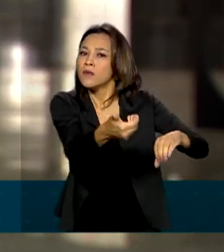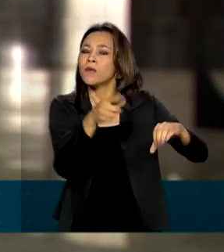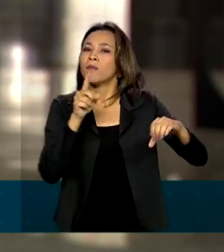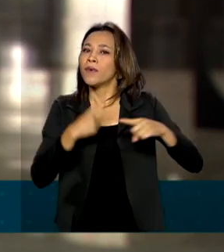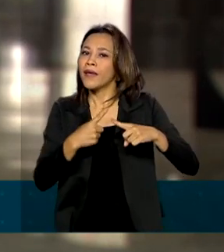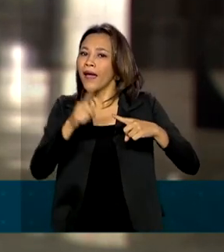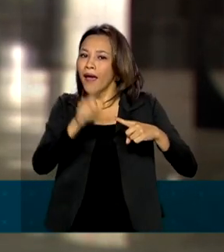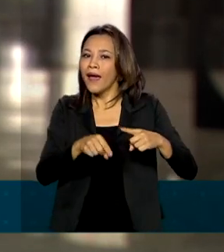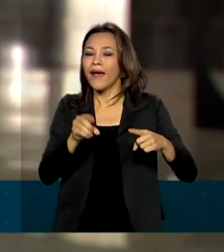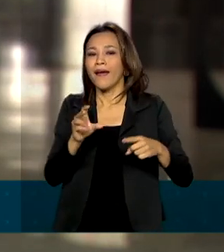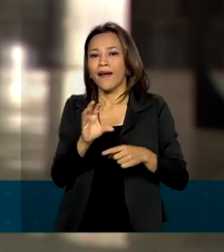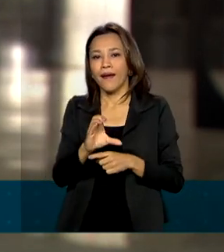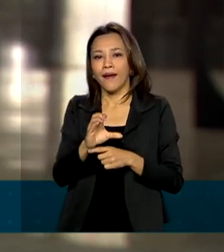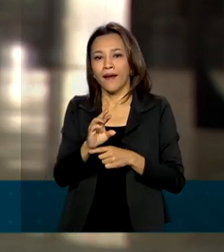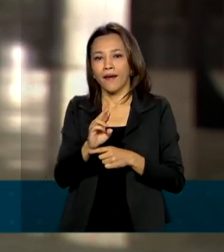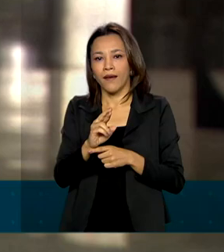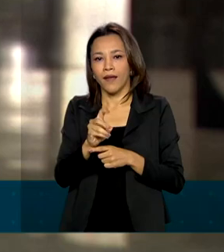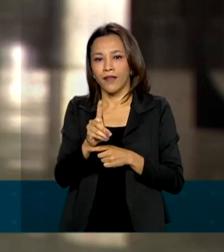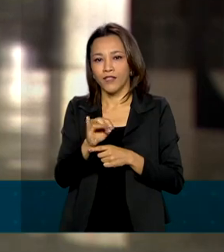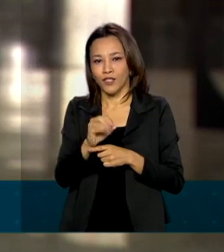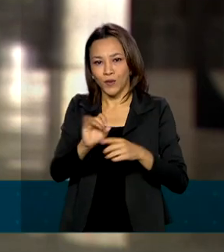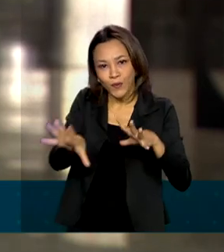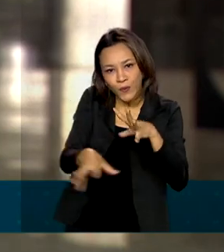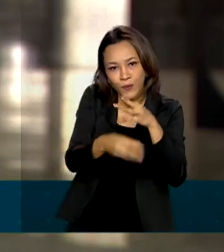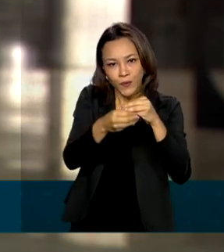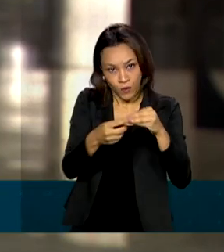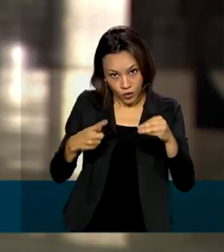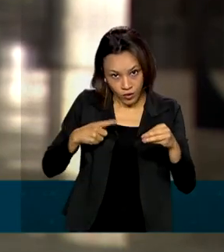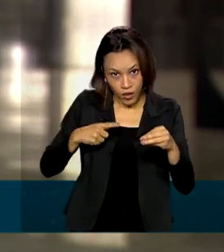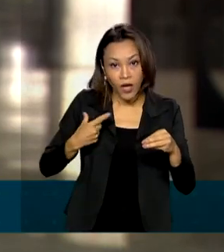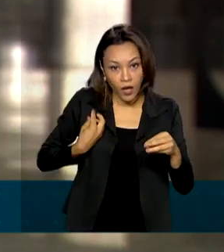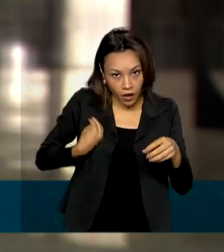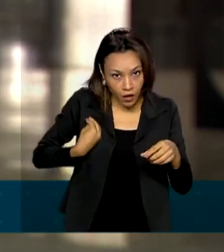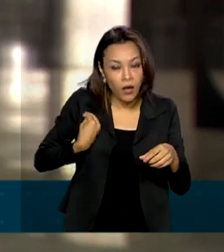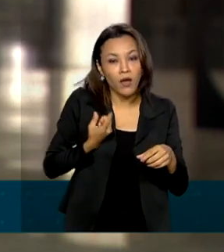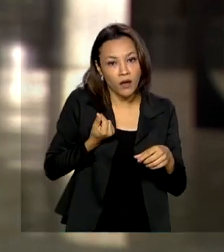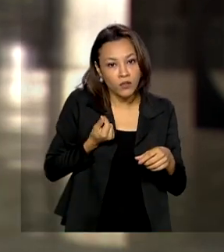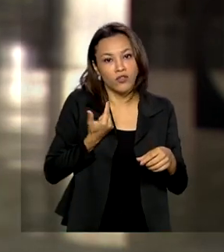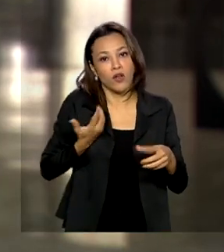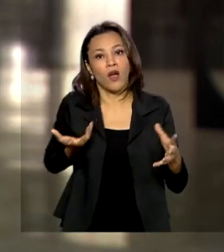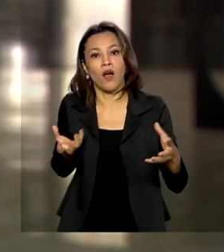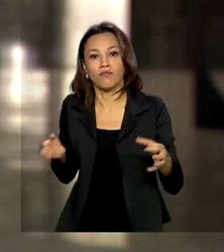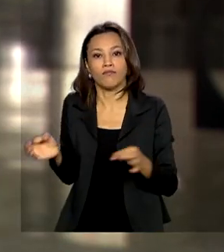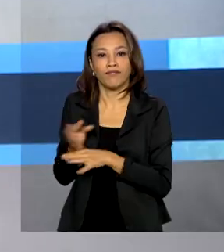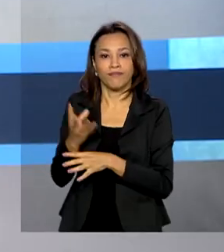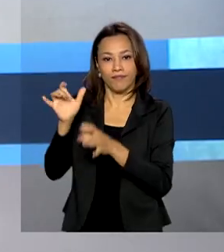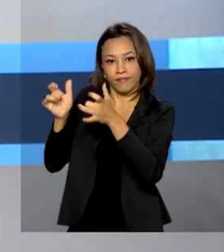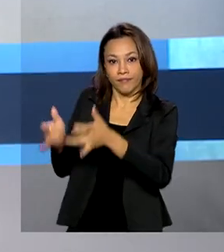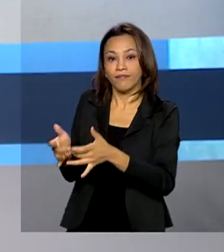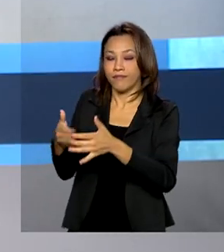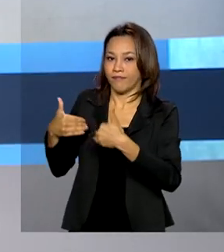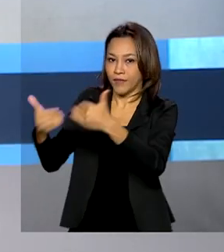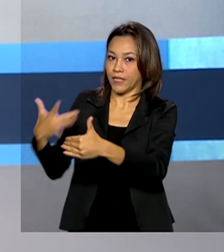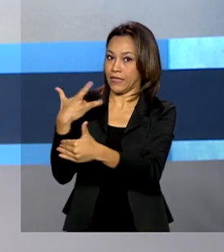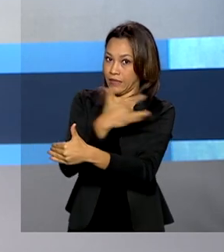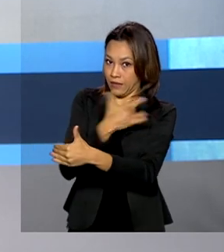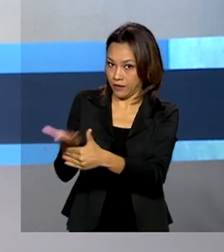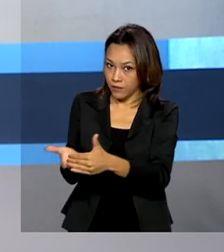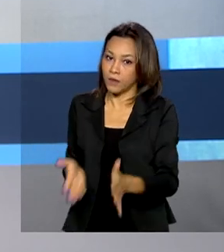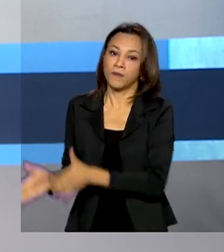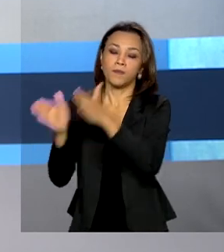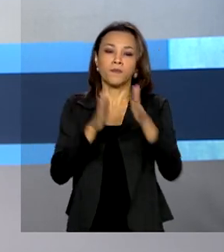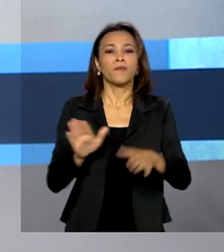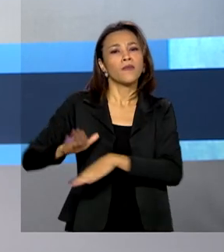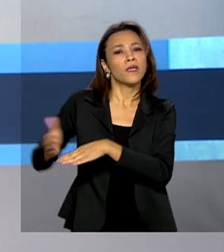crédito extraordinário, os recursos já estão disponíveis para o Ministério da Saúde. De acordo com o